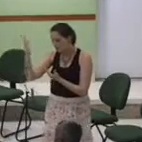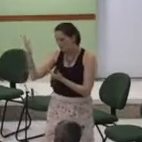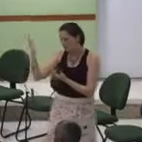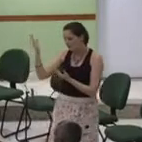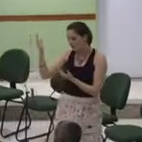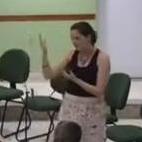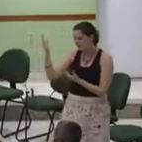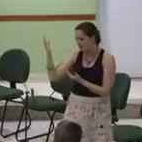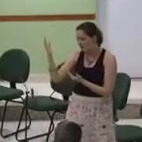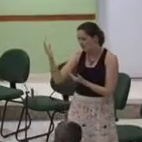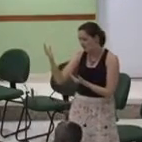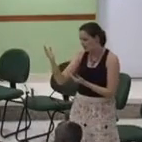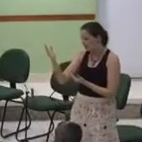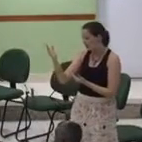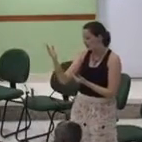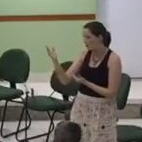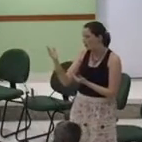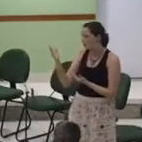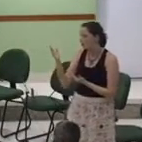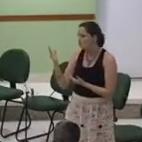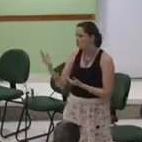Te agradeço